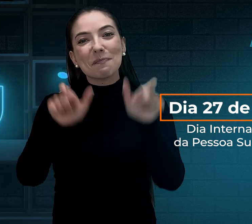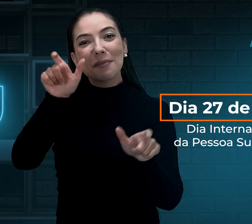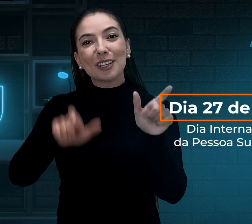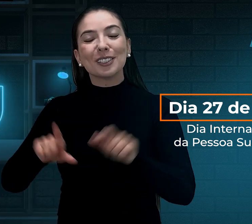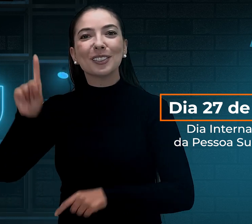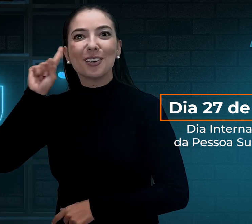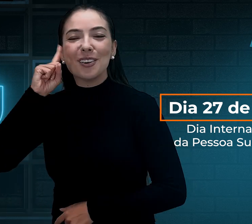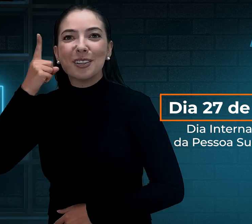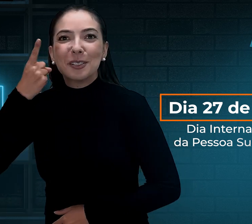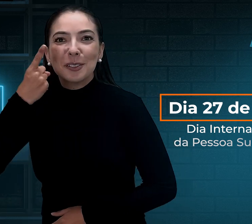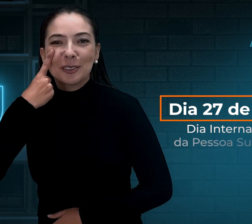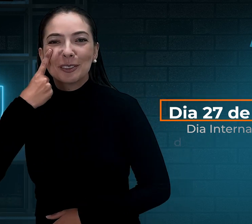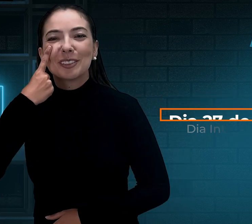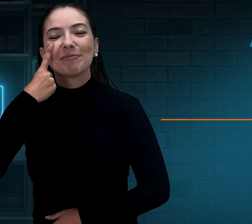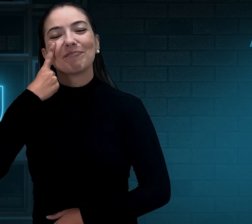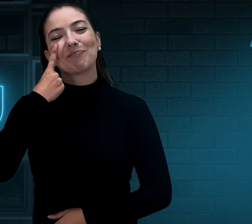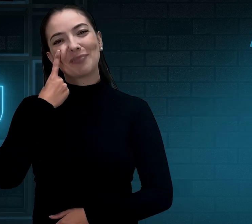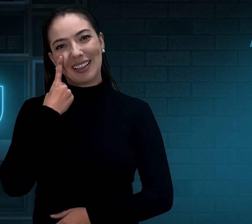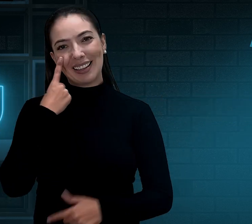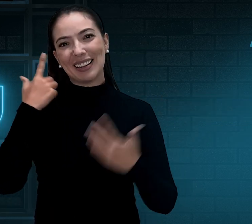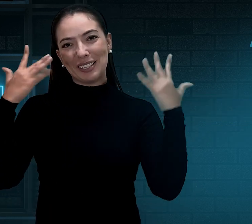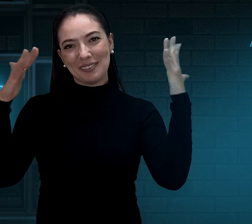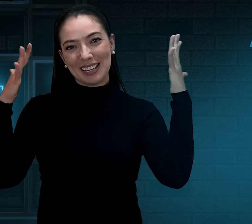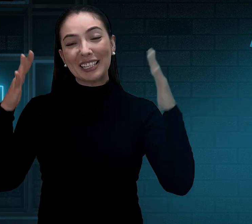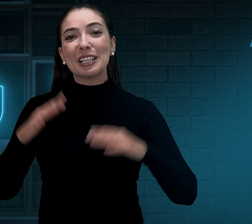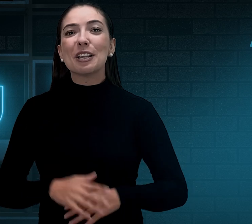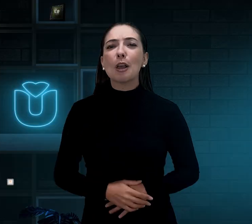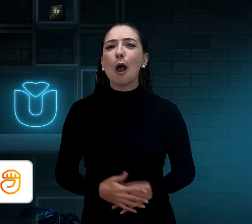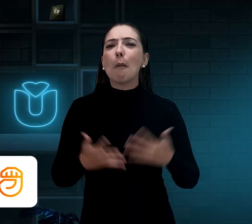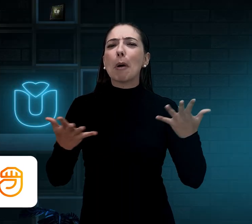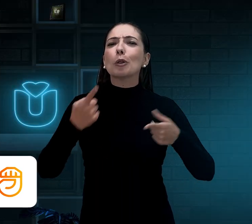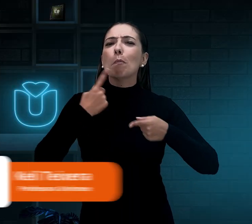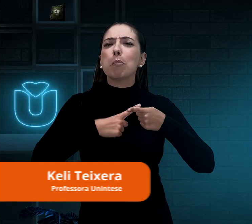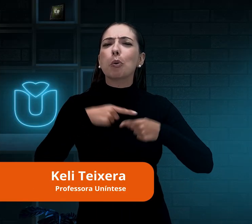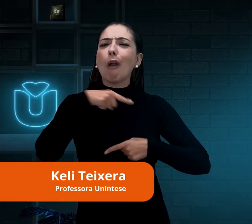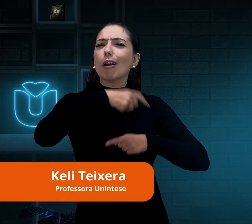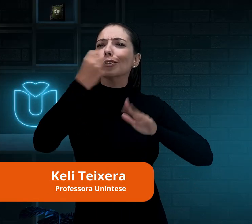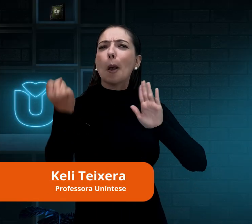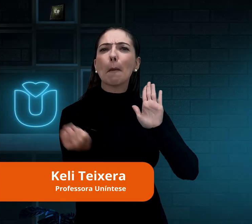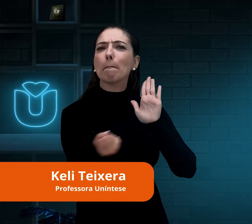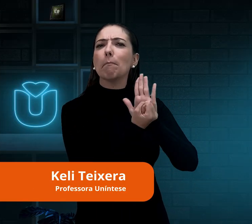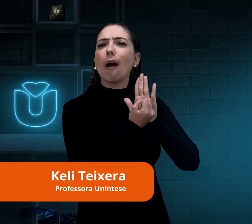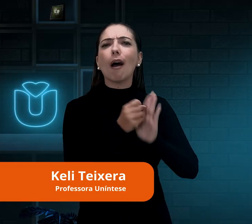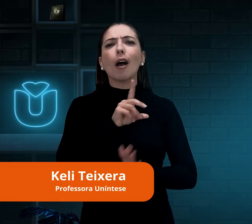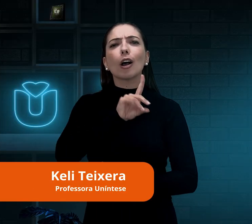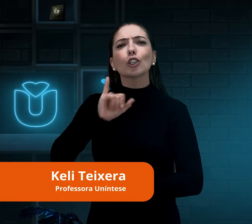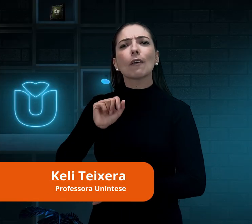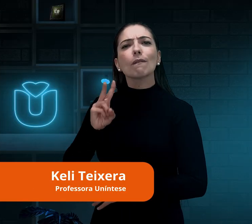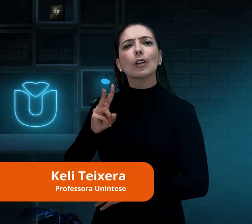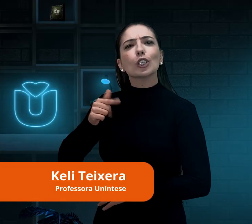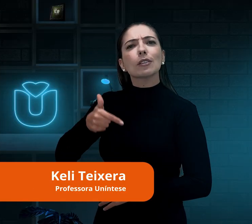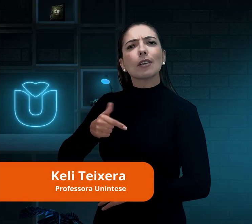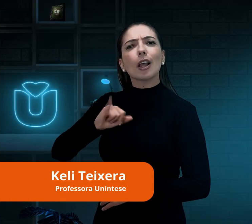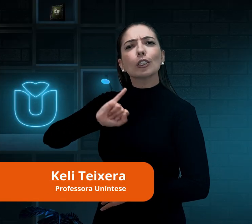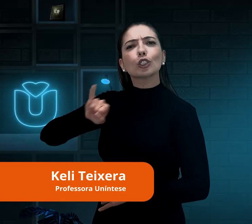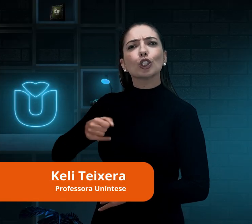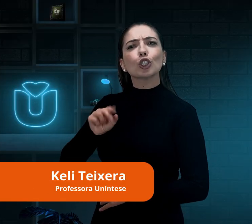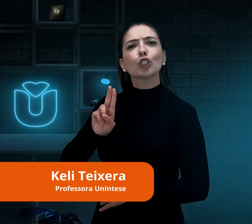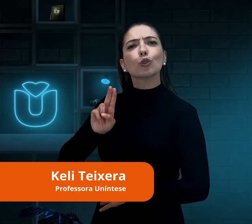pessoas surdos cegas? Parabéns! Por que esse dia é um dia histórico? O dia 27 de